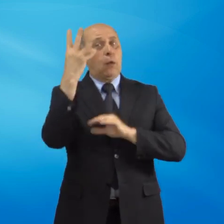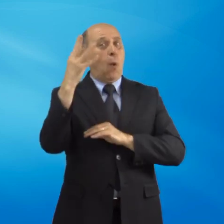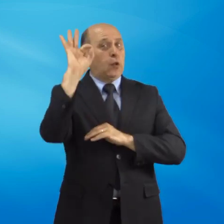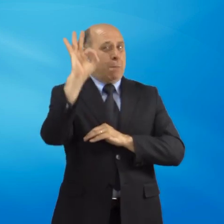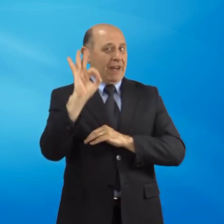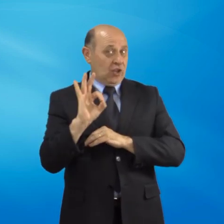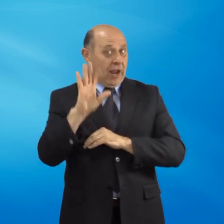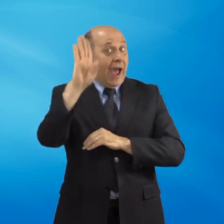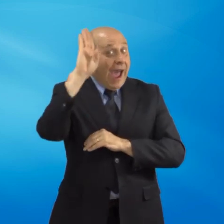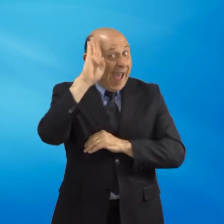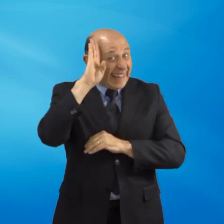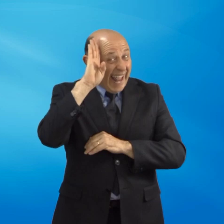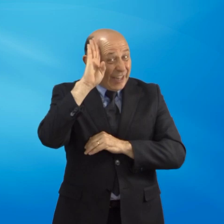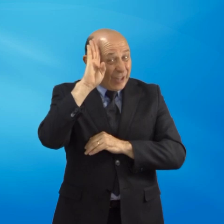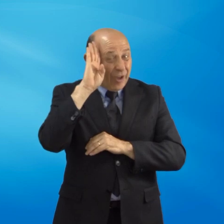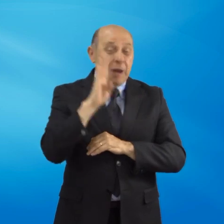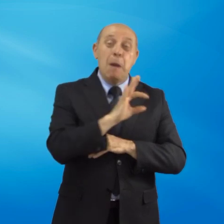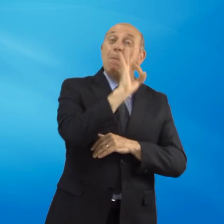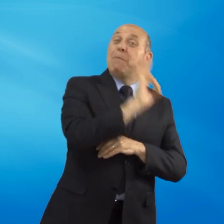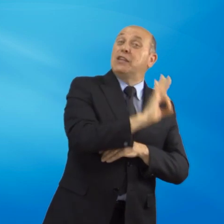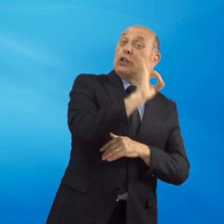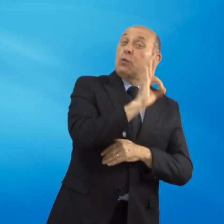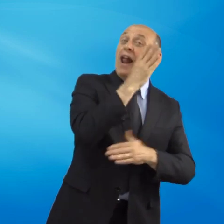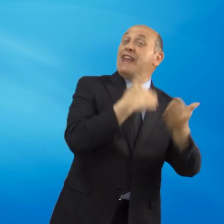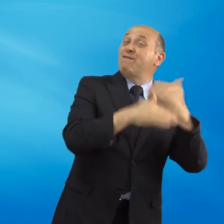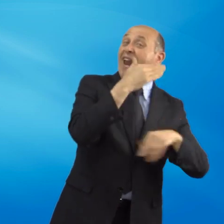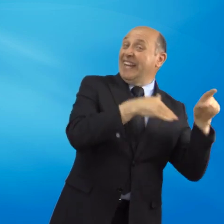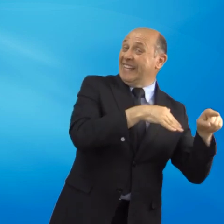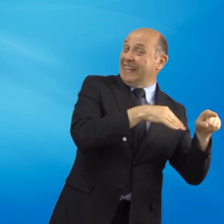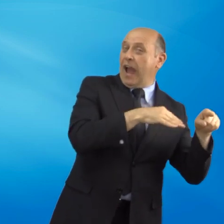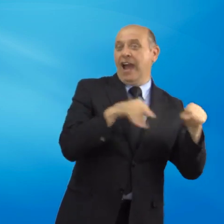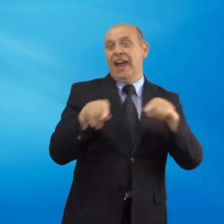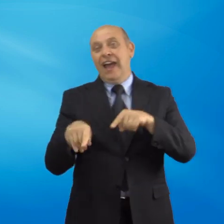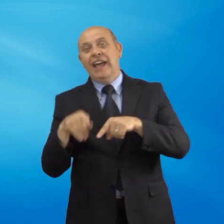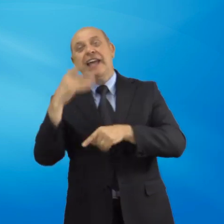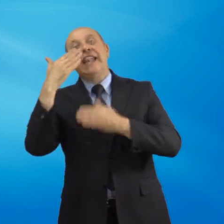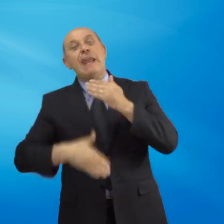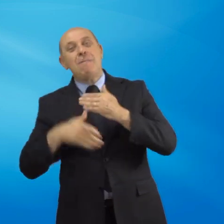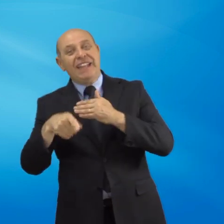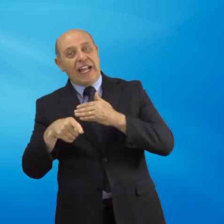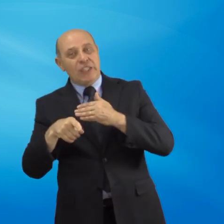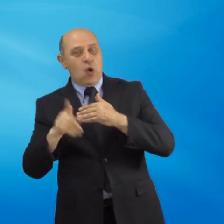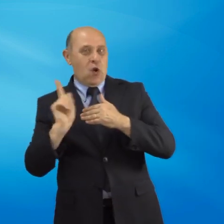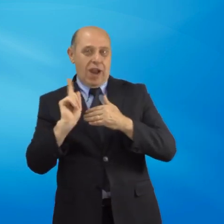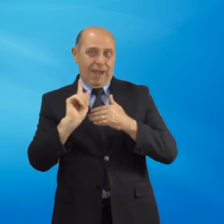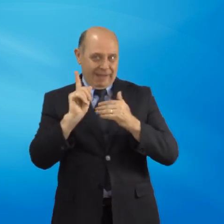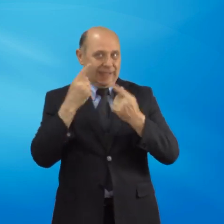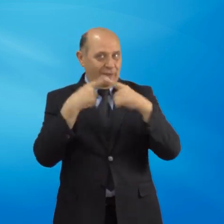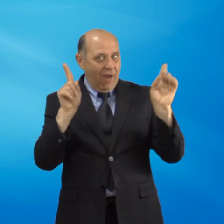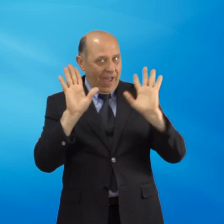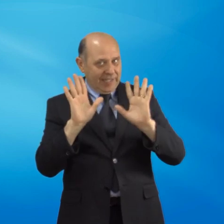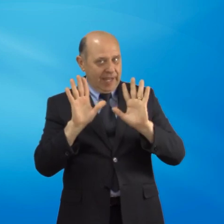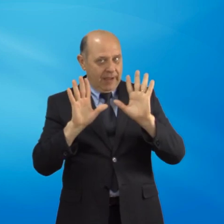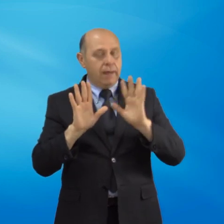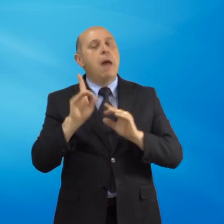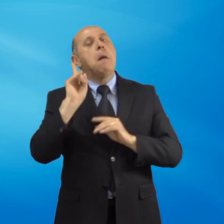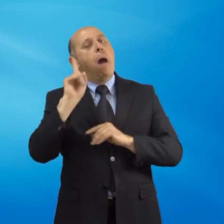diversa dalla percentuale di invalidità. devono essere in possesso però anche loro di un